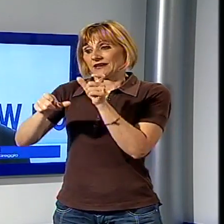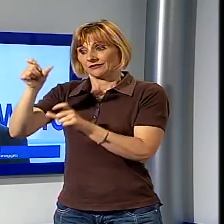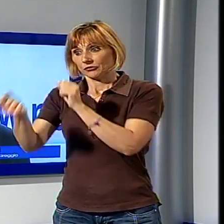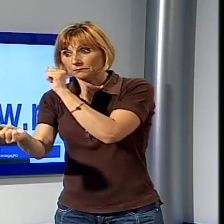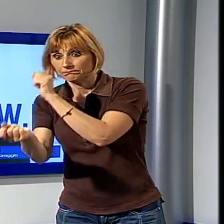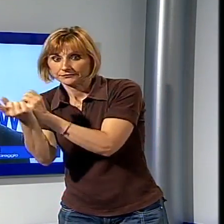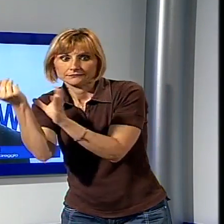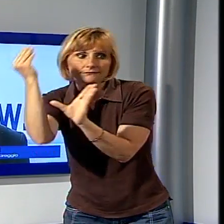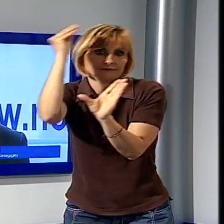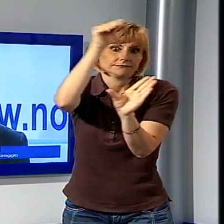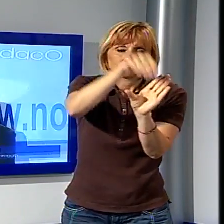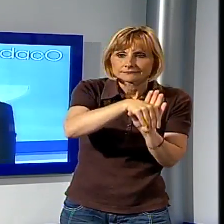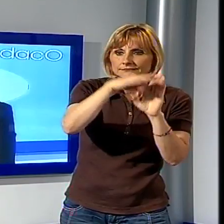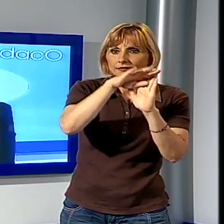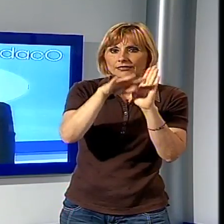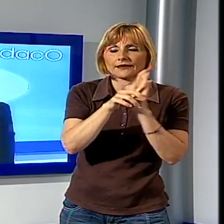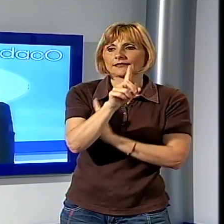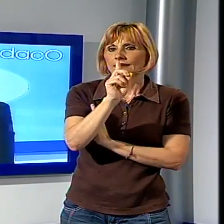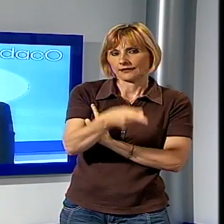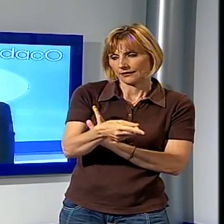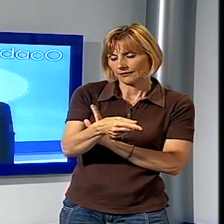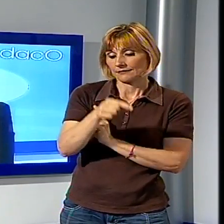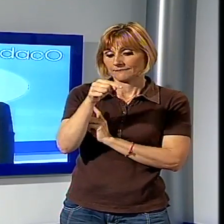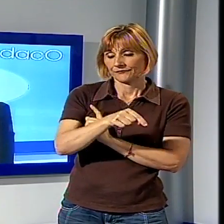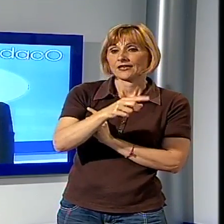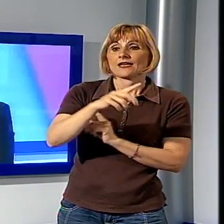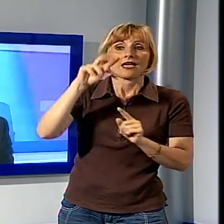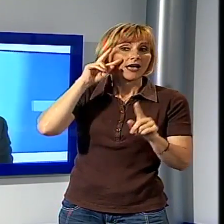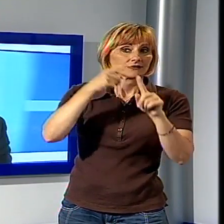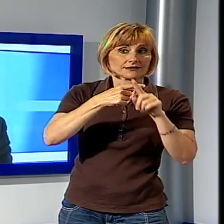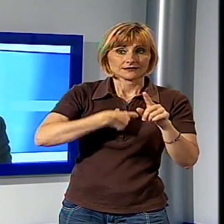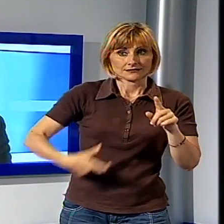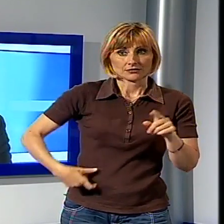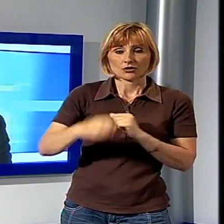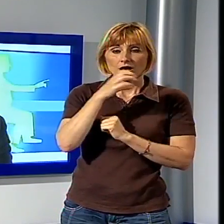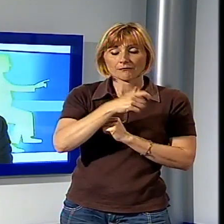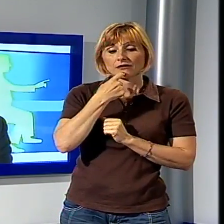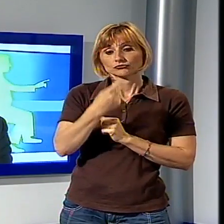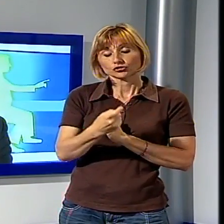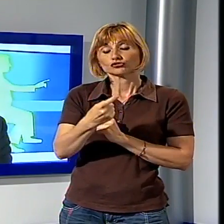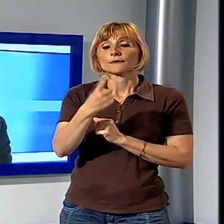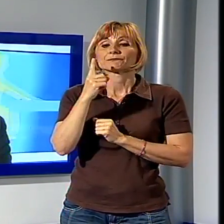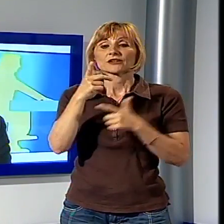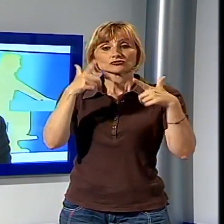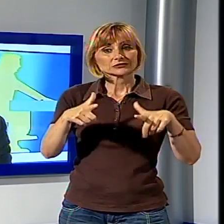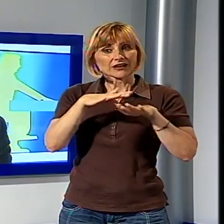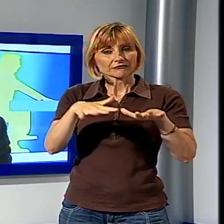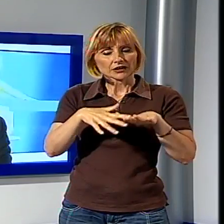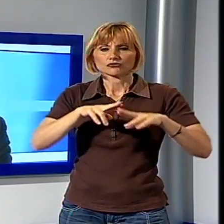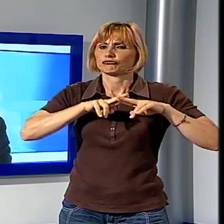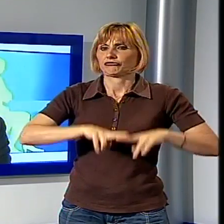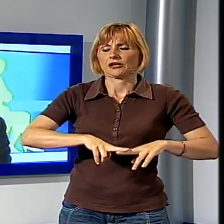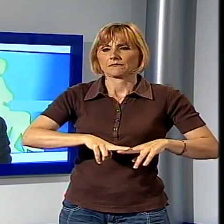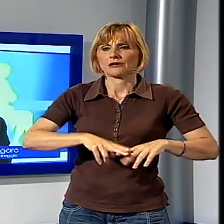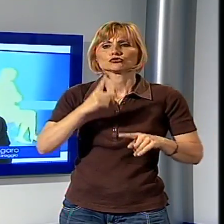rispuntate nelle liste di Del Ghingaro L'ex sindaco di Capanno era risposto che la città non potrà ripartire se si continua ad andare avanti con la